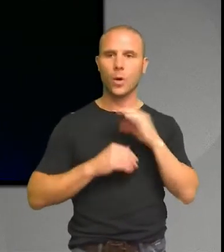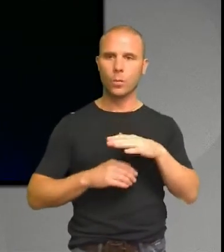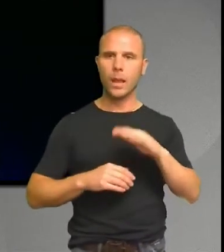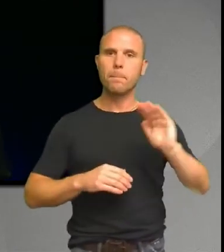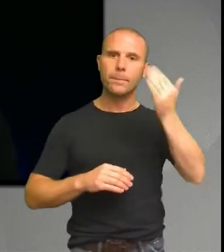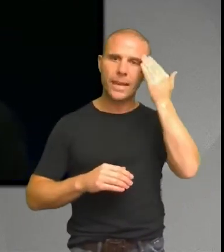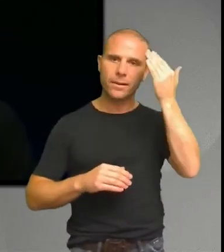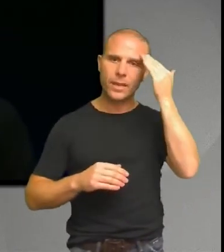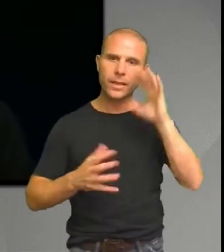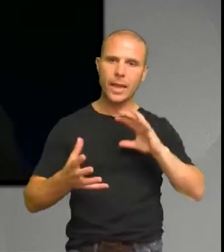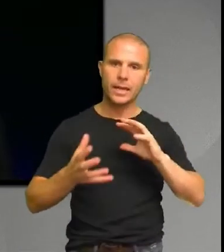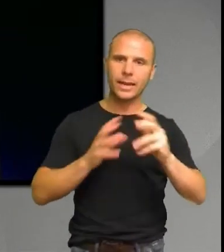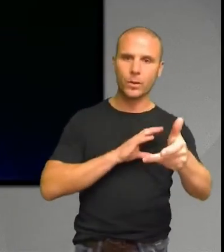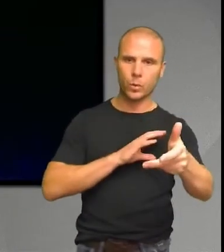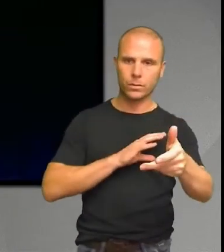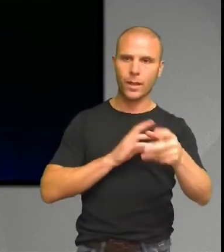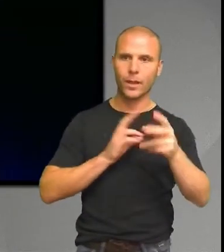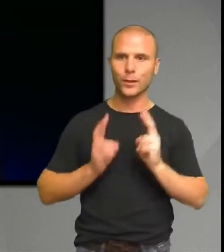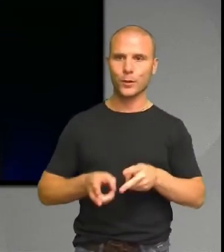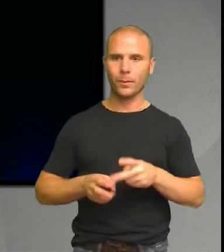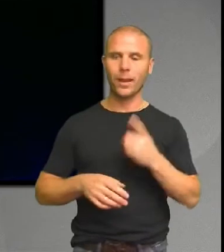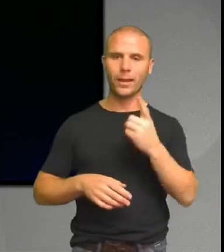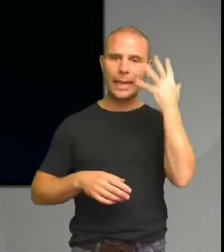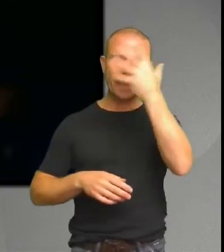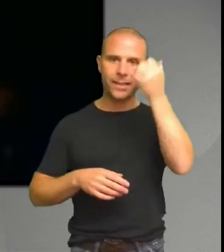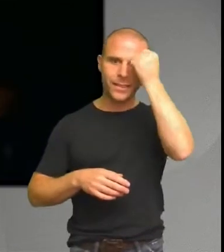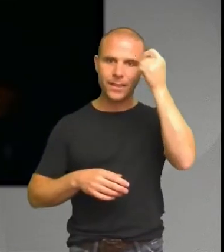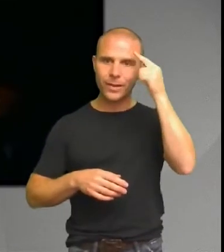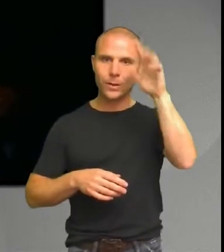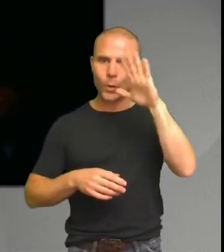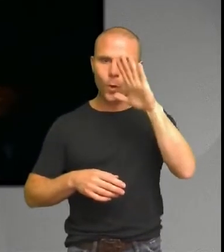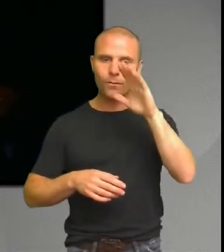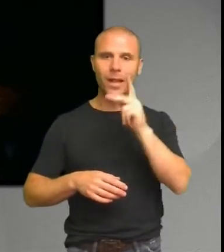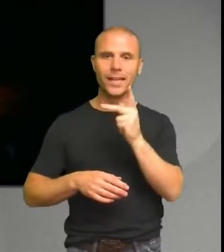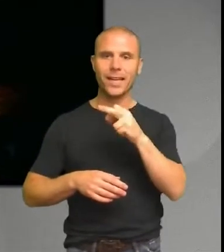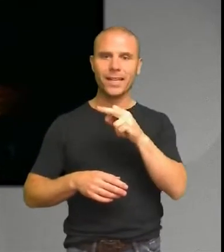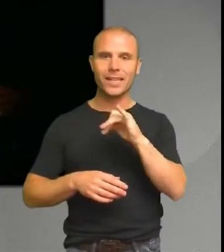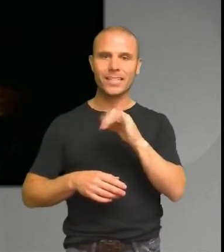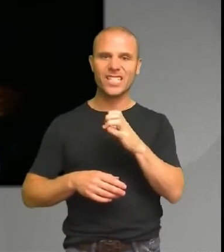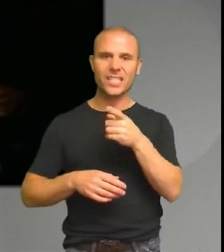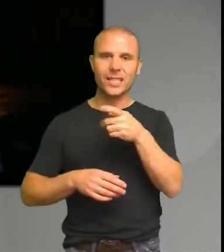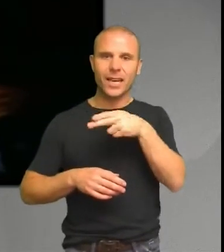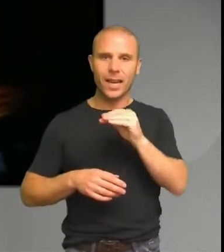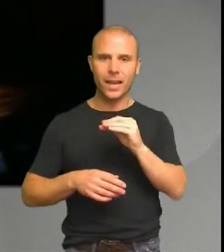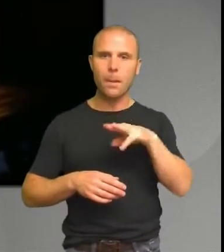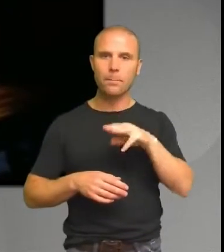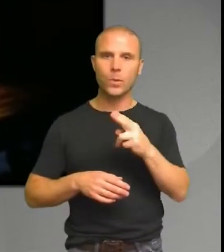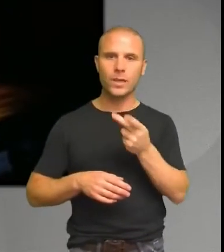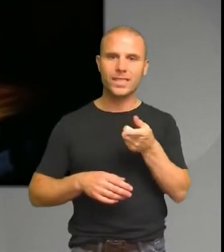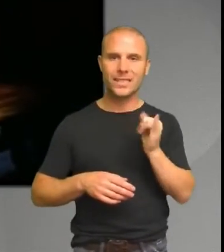Som den indiske filosofen Krishnamurti uttryckte det. Han sa också att det finns ingen lärare i det